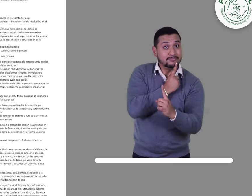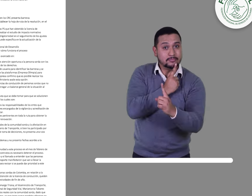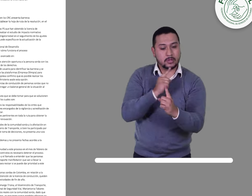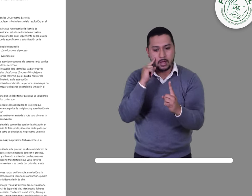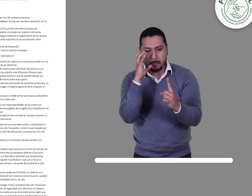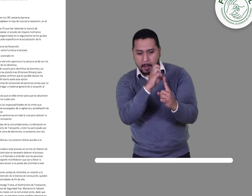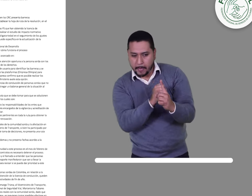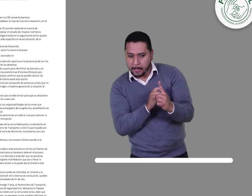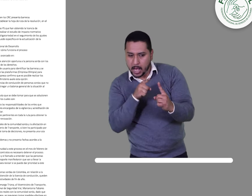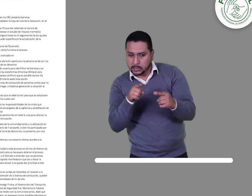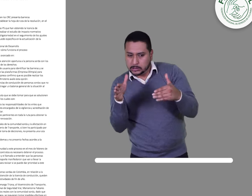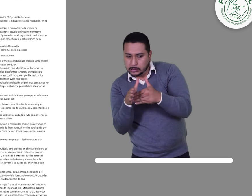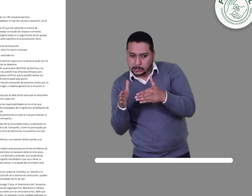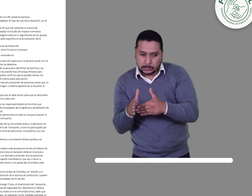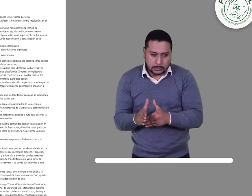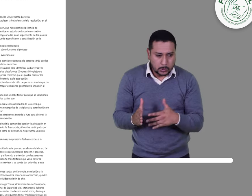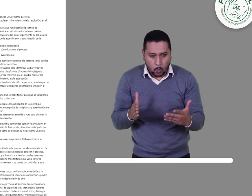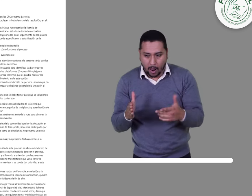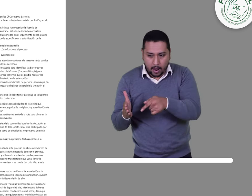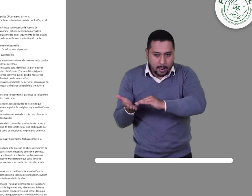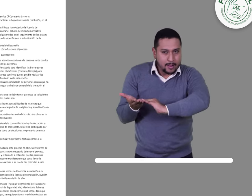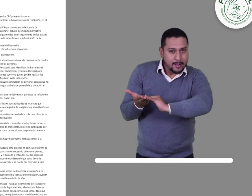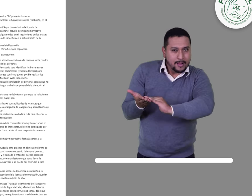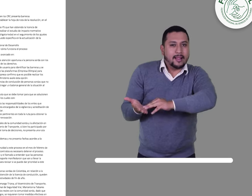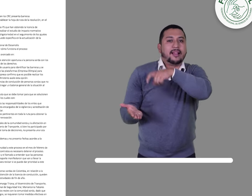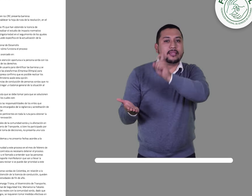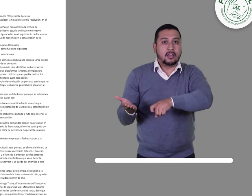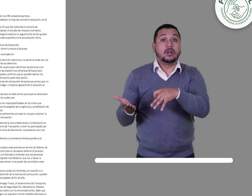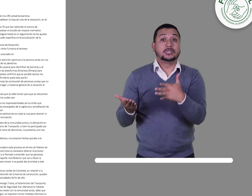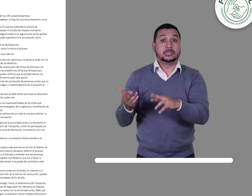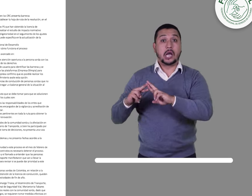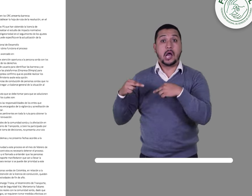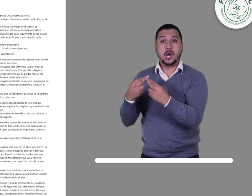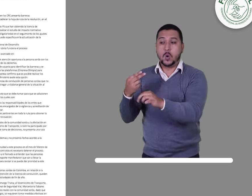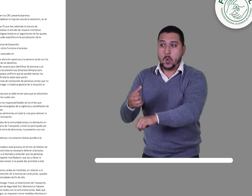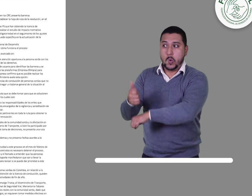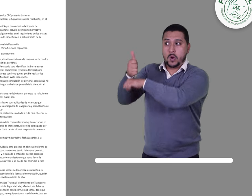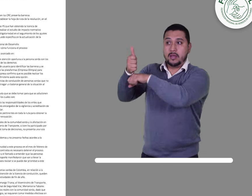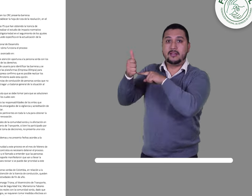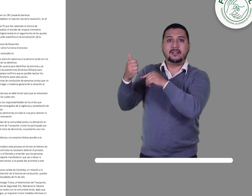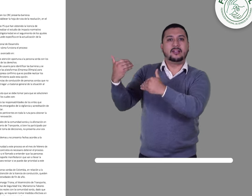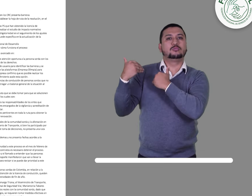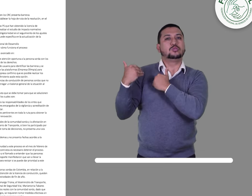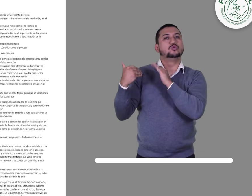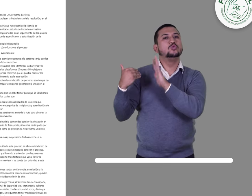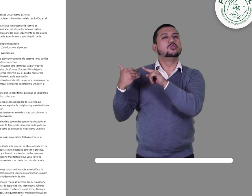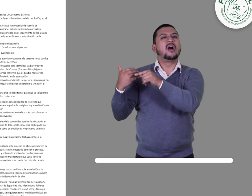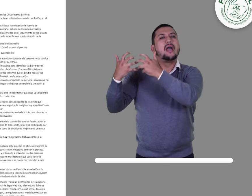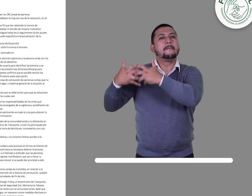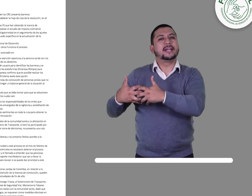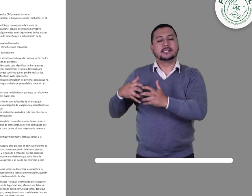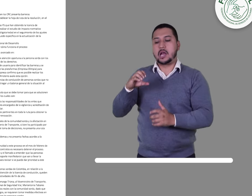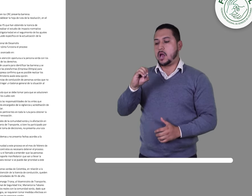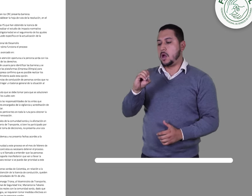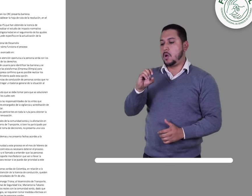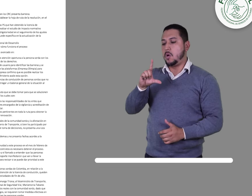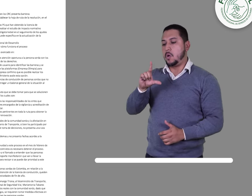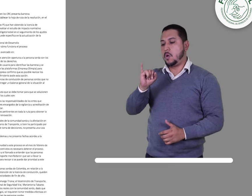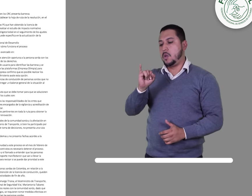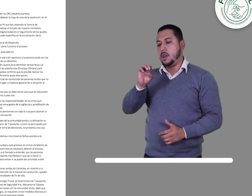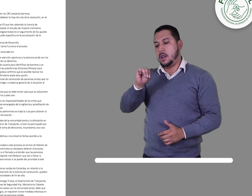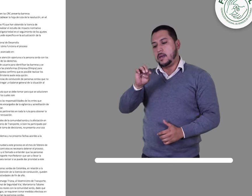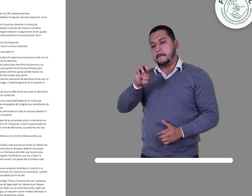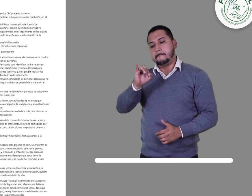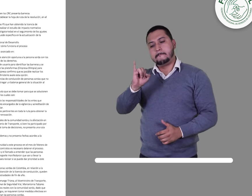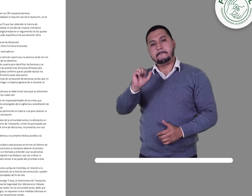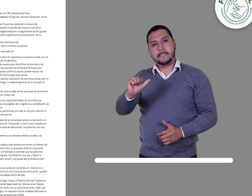las barreras y se realizó una reunión con los responsables de una de las plataformas, la empresa Olimpia,